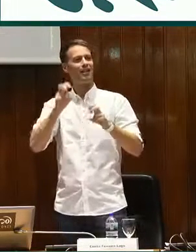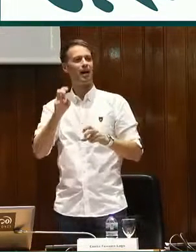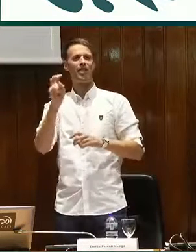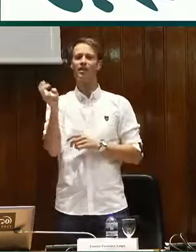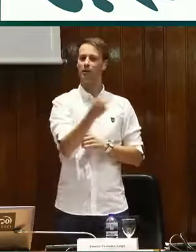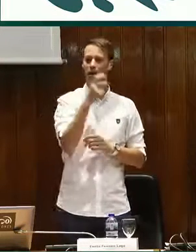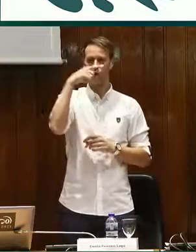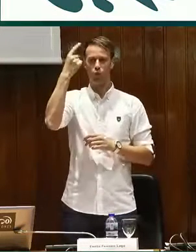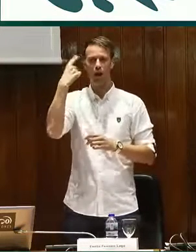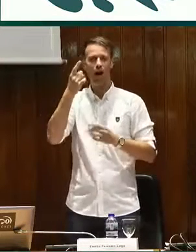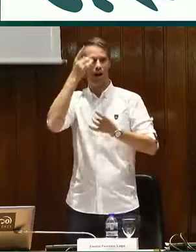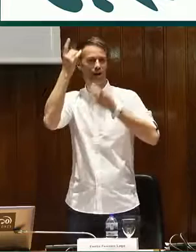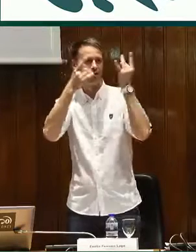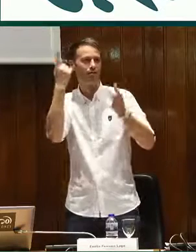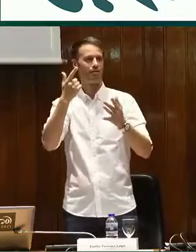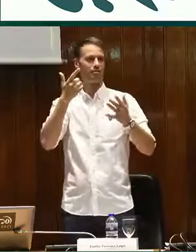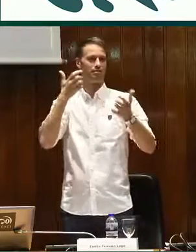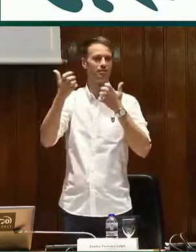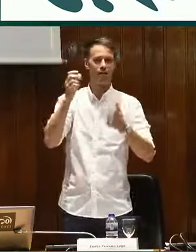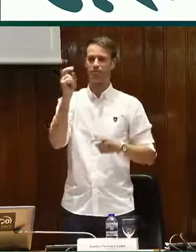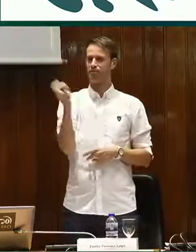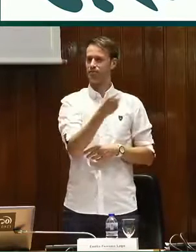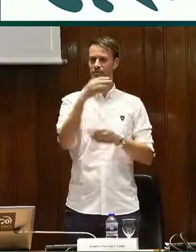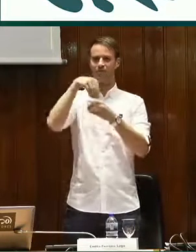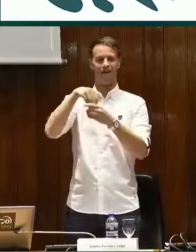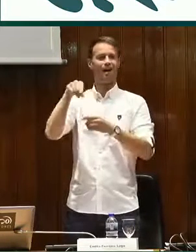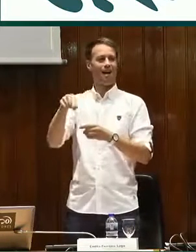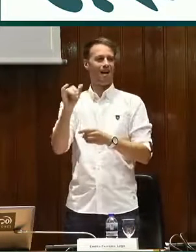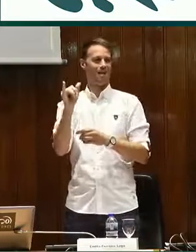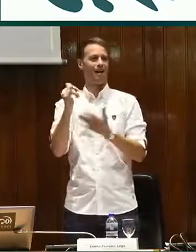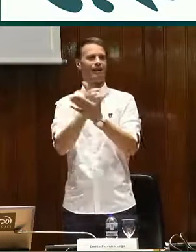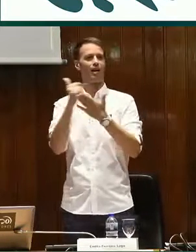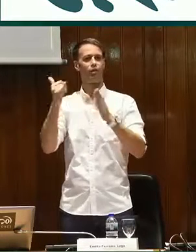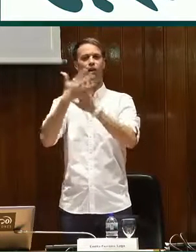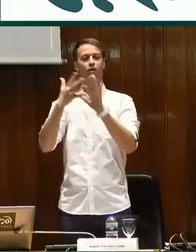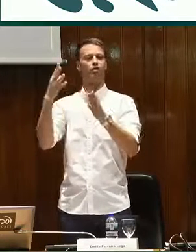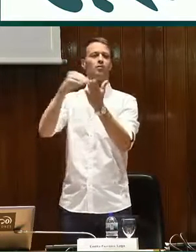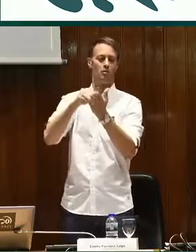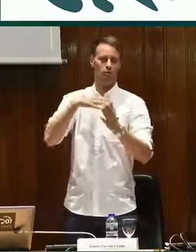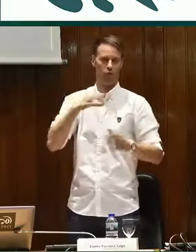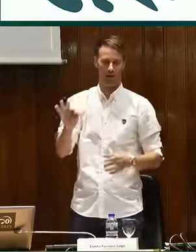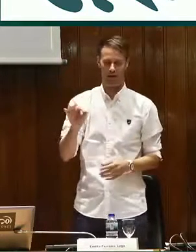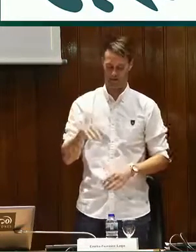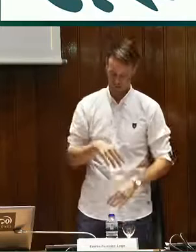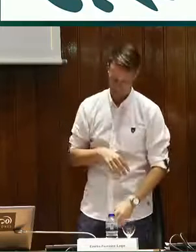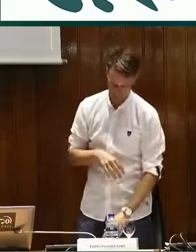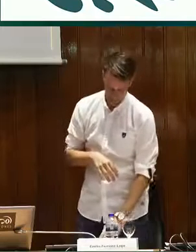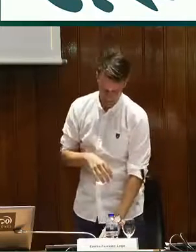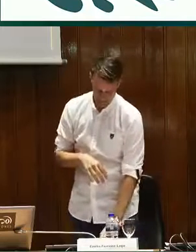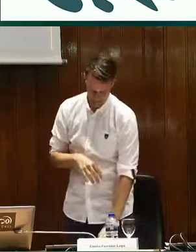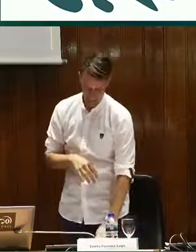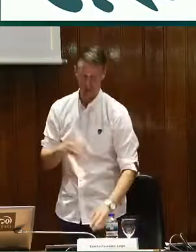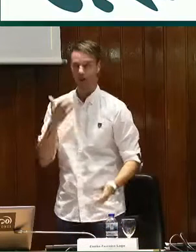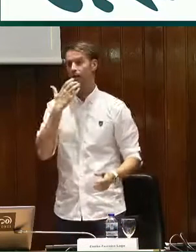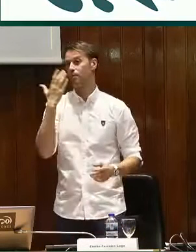Y en esas asignaturas optativas debe haber temática como diversidad cultural, artística, creación. Se puede